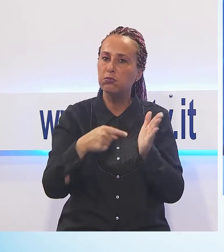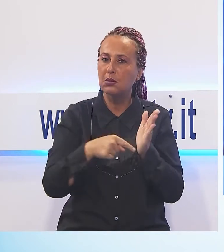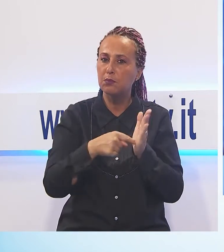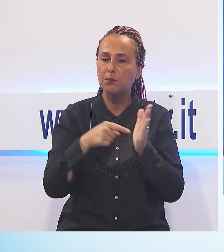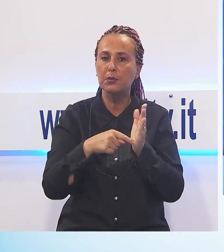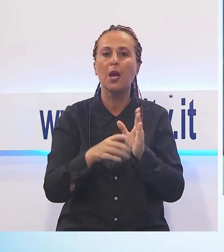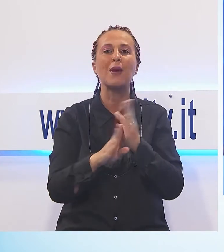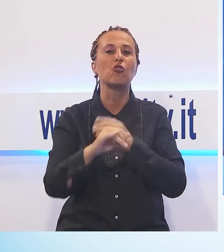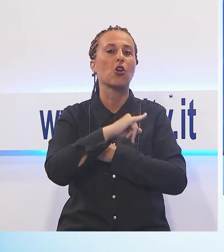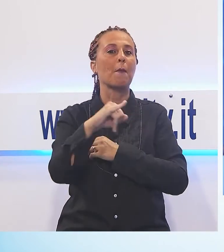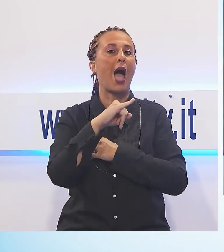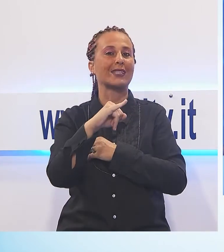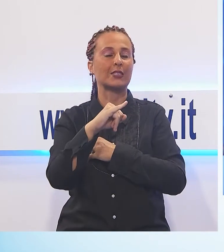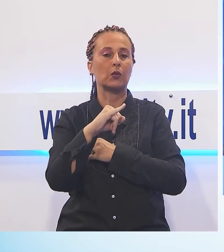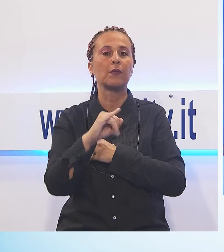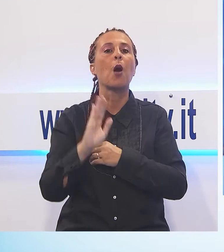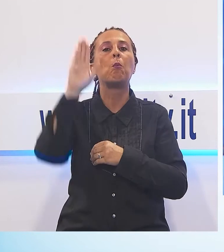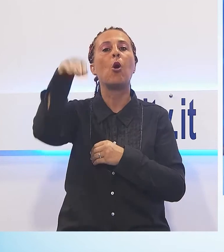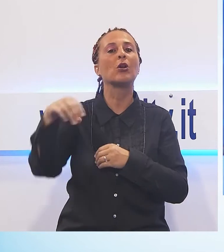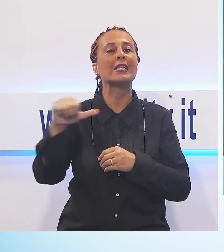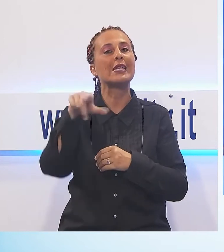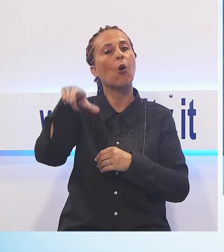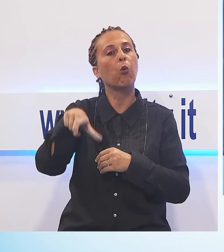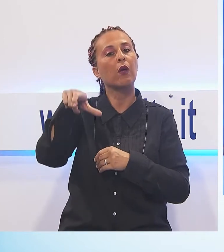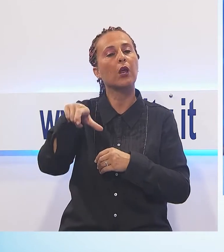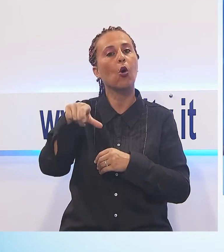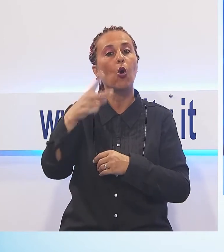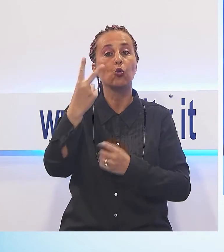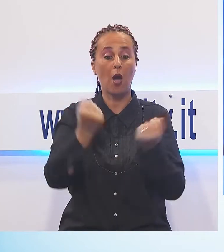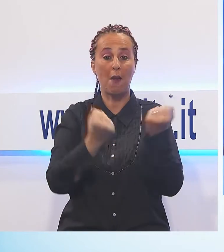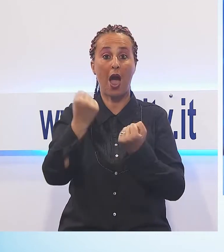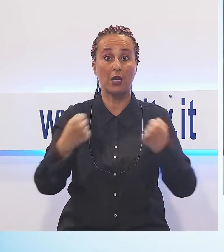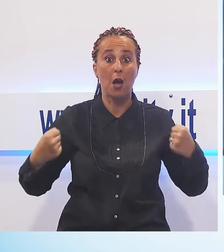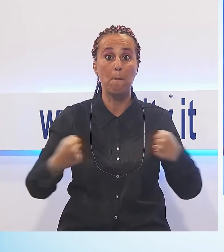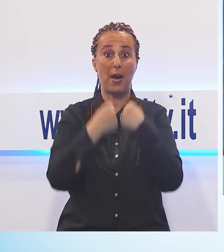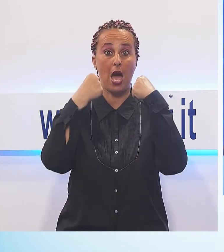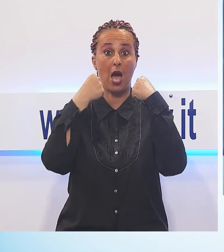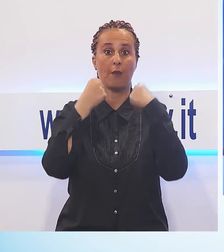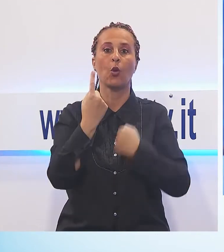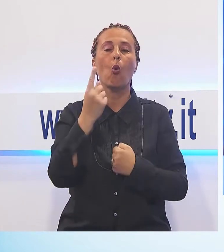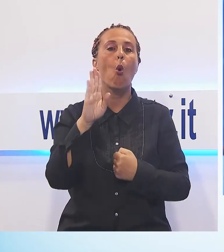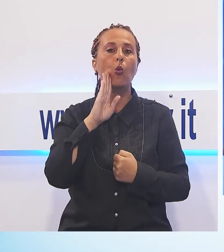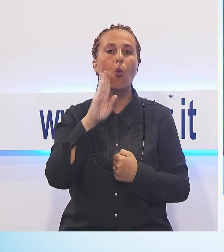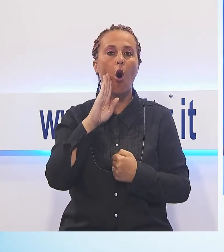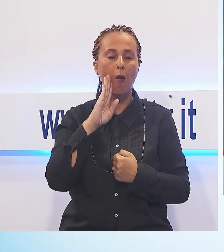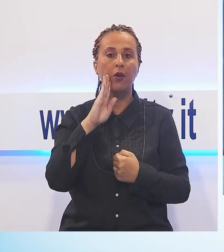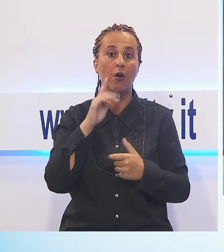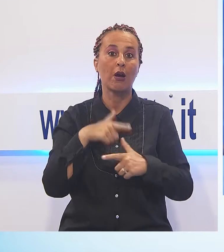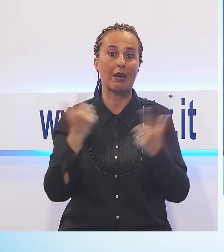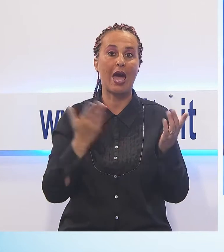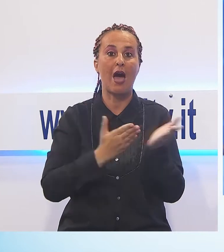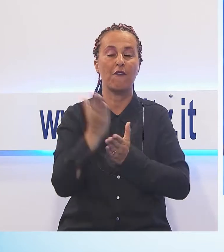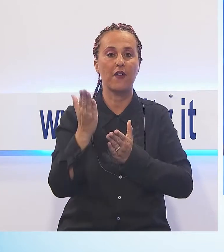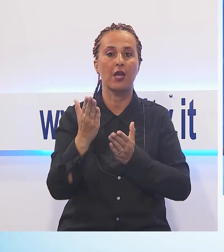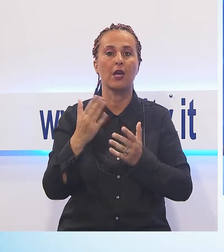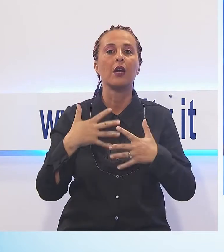a Monte San Quirico, uno scontro frontale tra due auto. Un uomo è rimasto ferito in modo abbastanza serio, ha riportato un trauma cranico contusivo, un